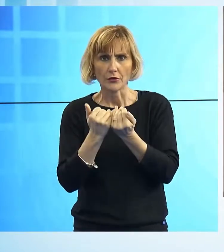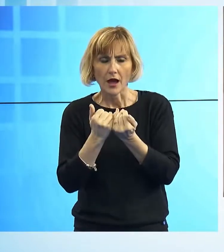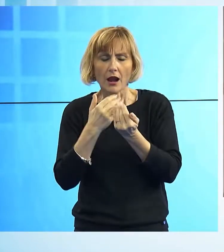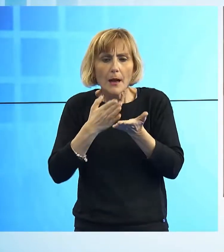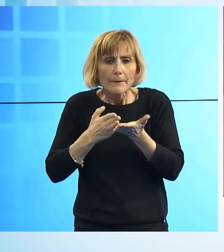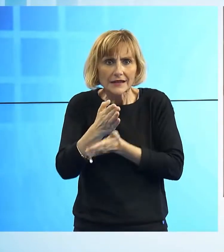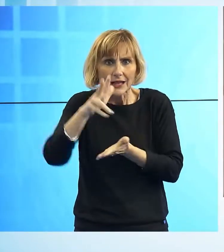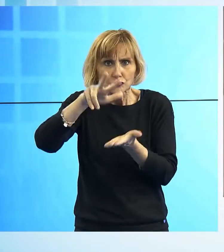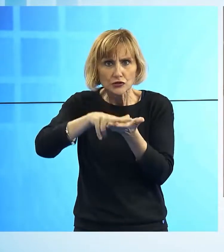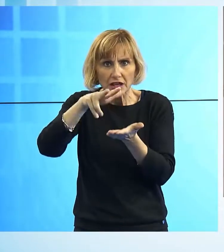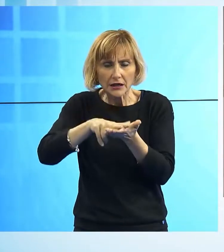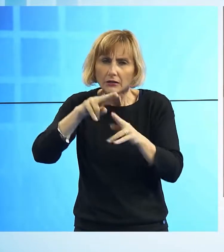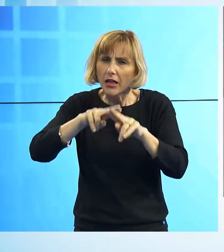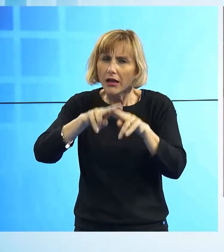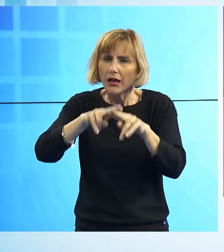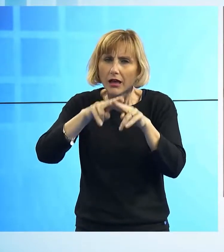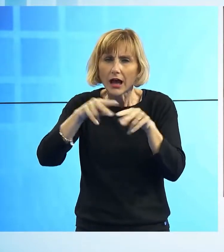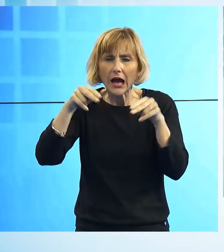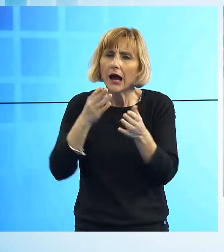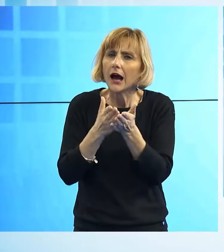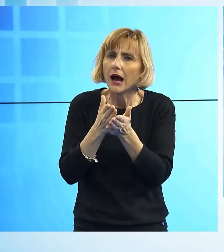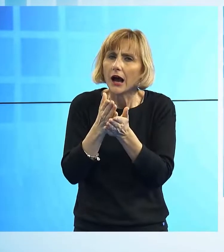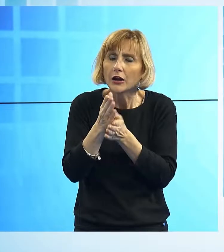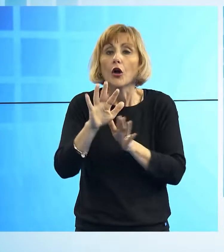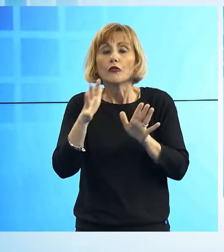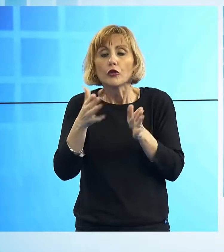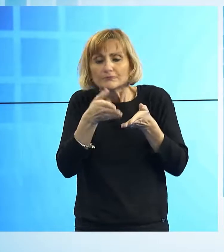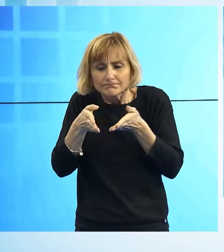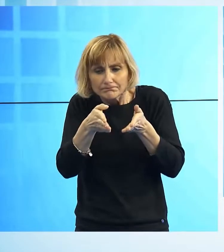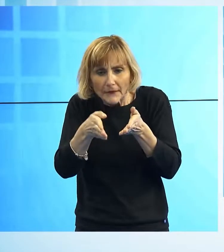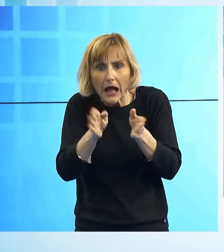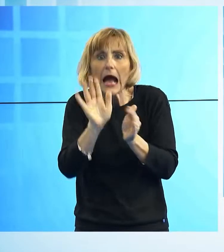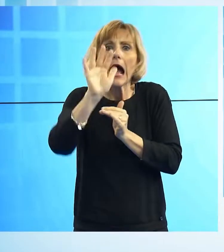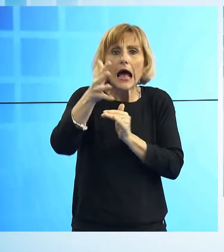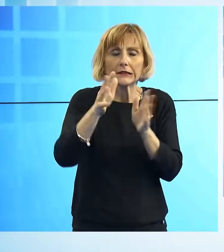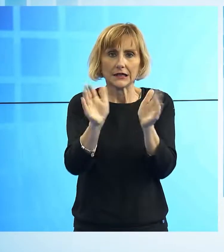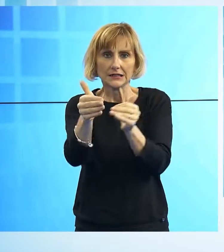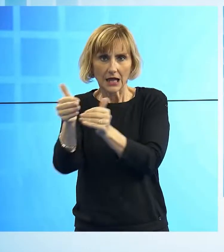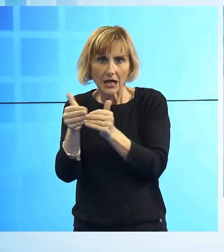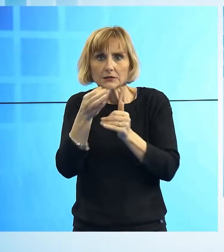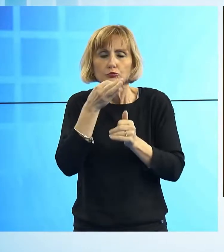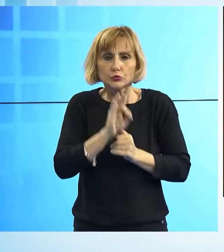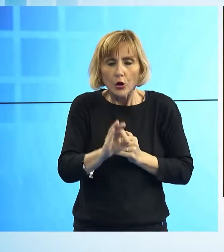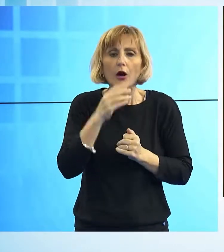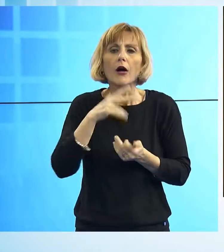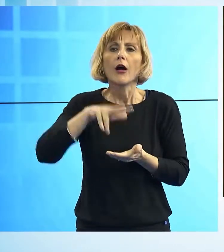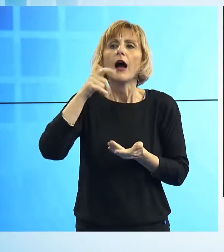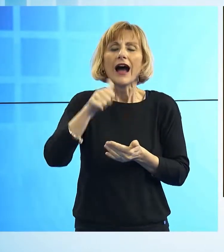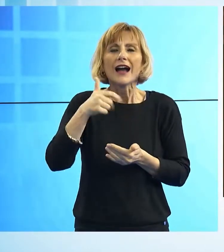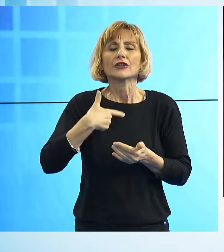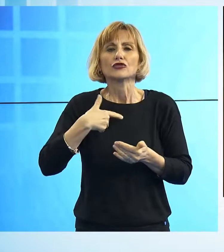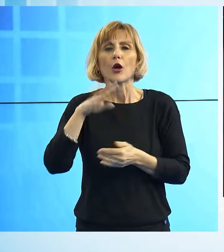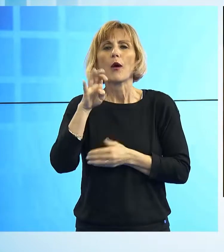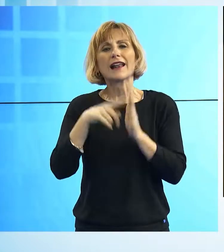quanti anni e non escluso che possa condurre ad altre stanze dell'antico palazzo che fu anche la dimora di Ludovico Ariosto per 40 mesi.